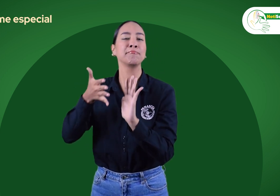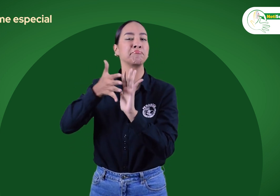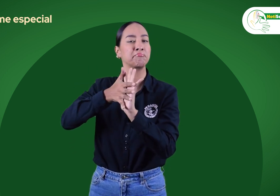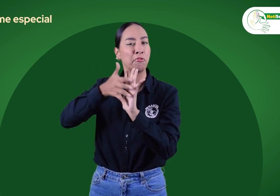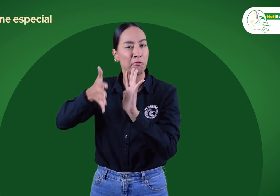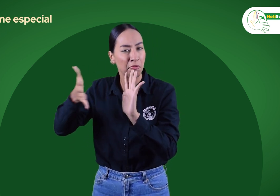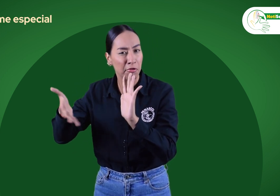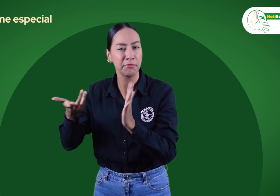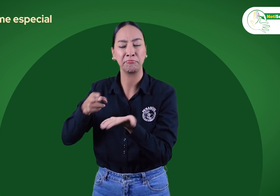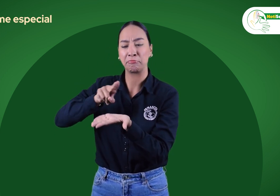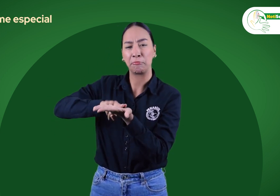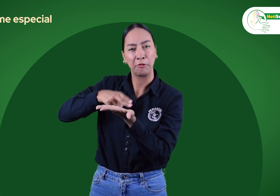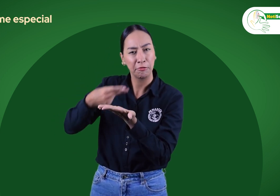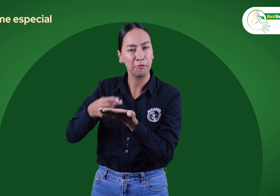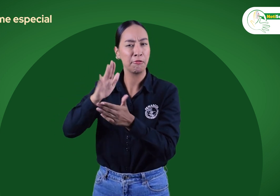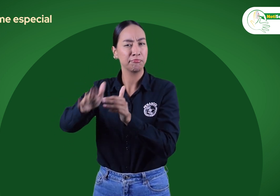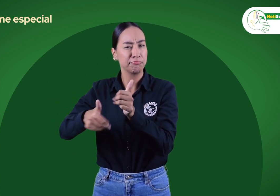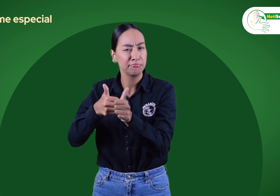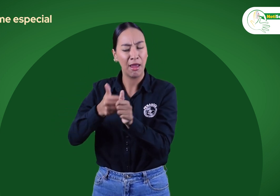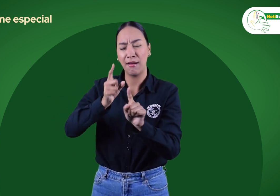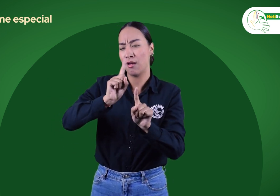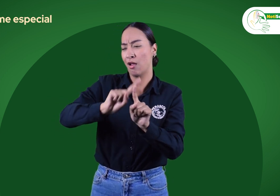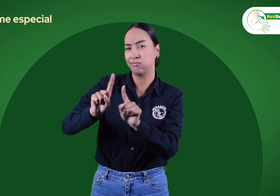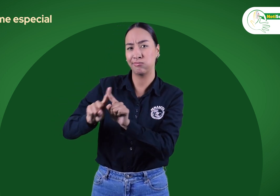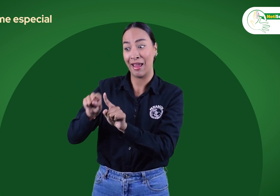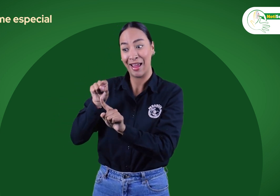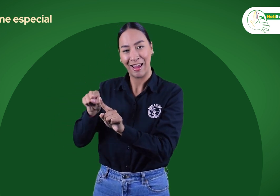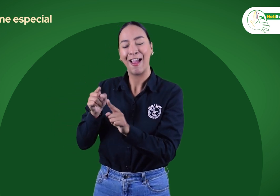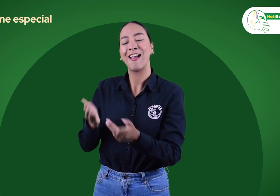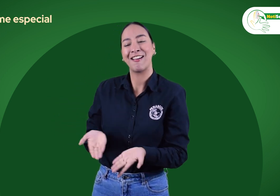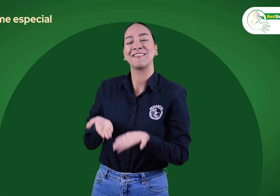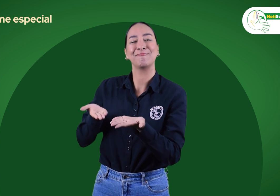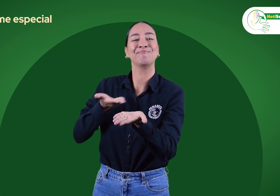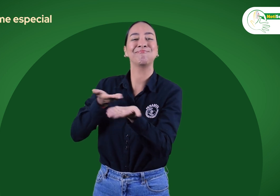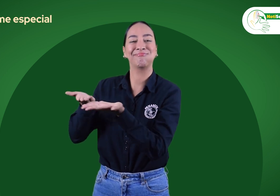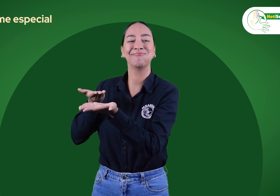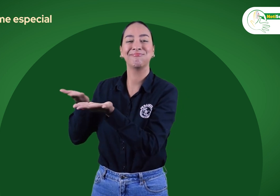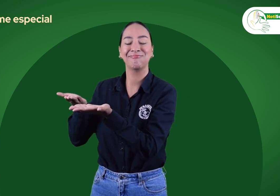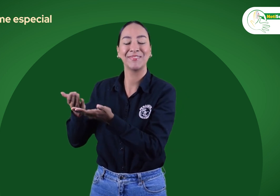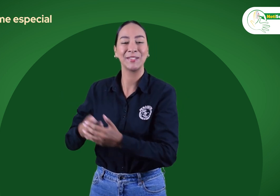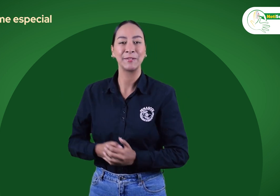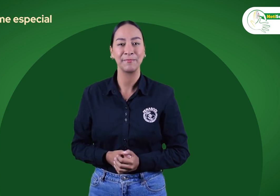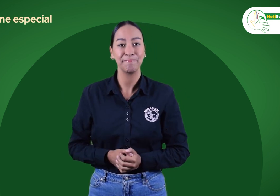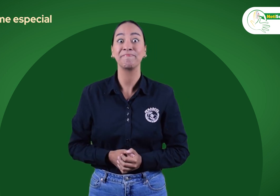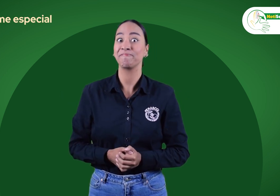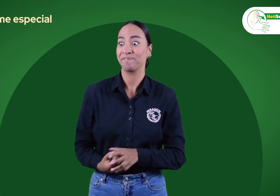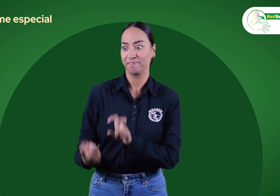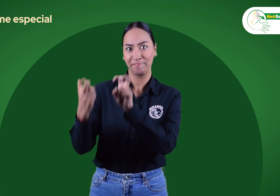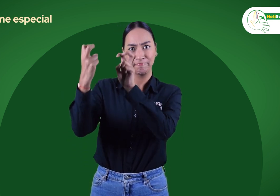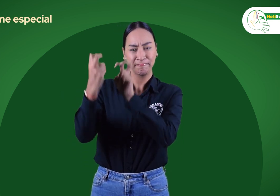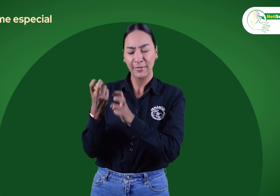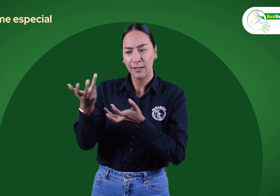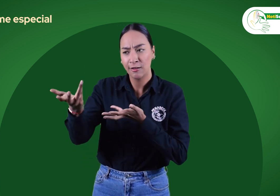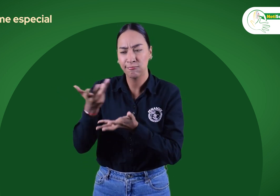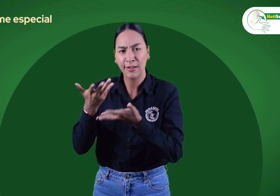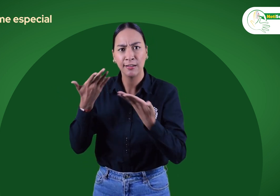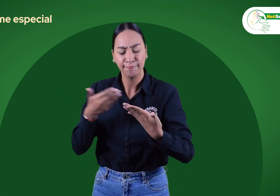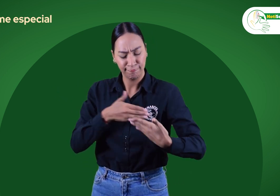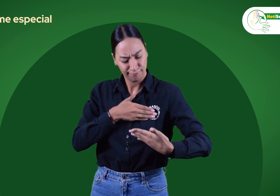Para conocer los retos que enfrentan en los procesos de contratación y la necesidad de priorizar